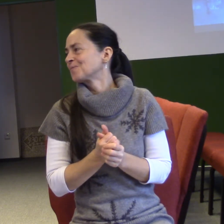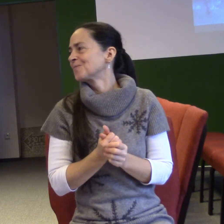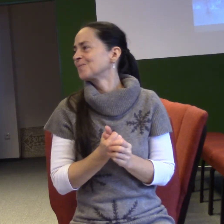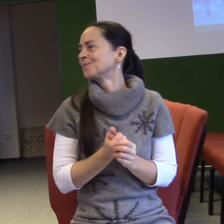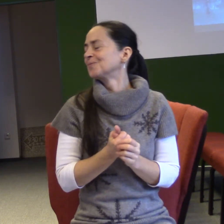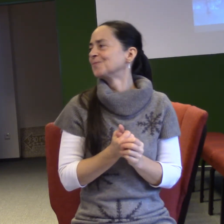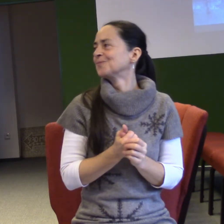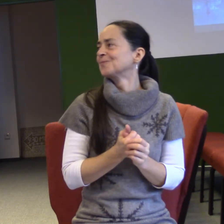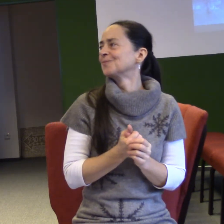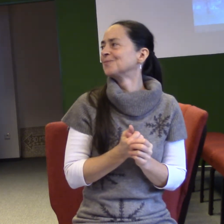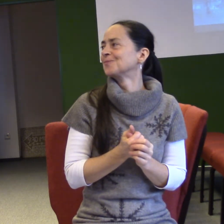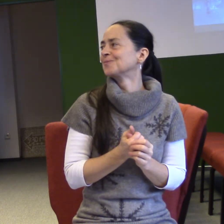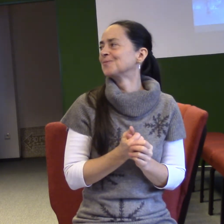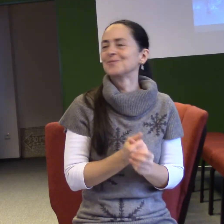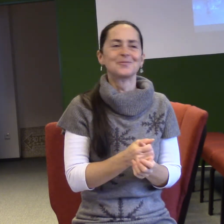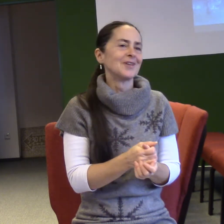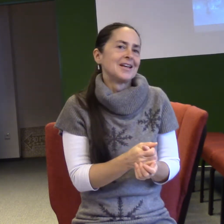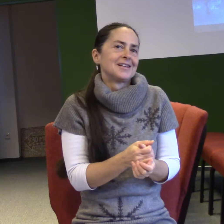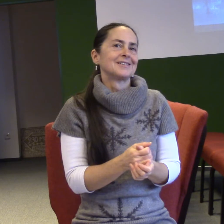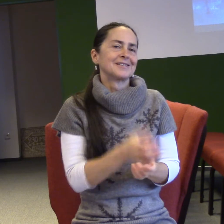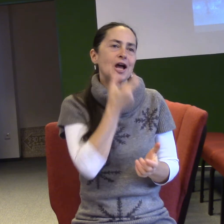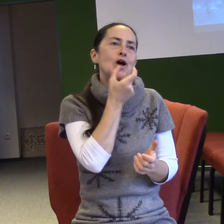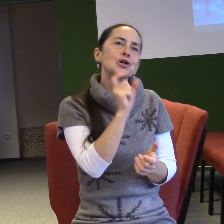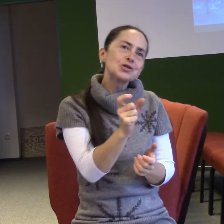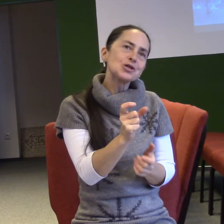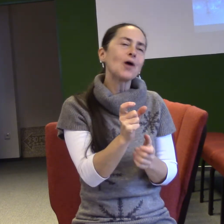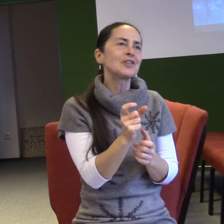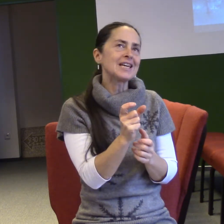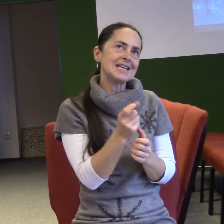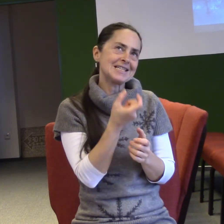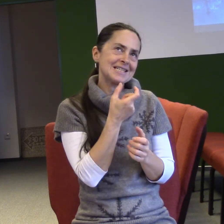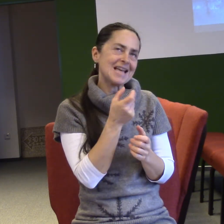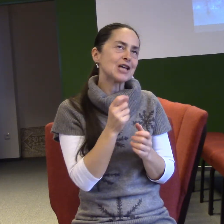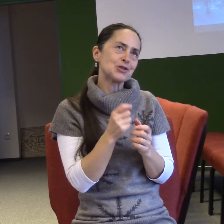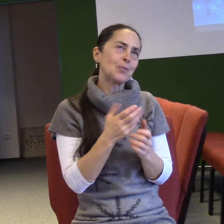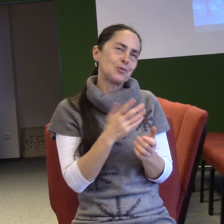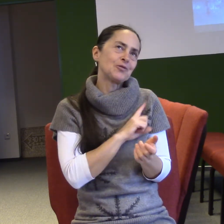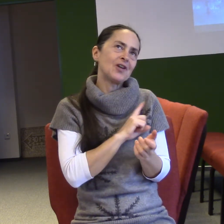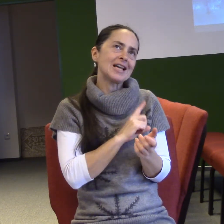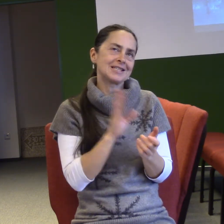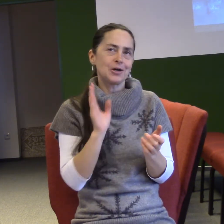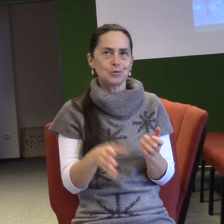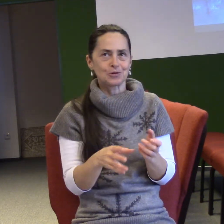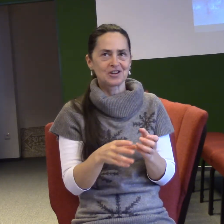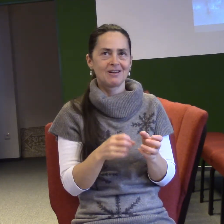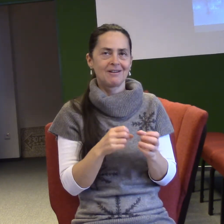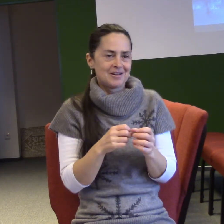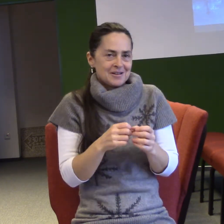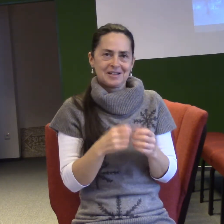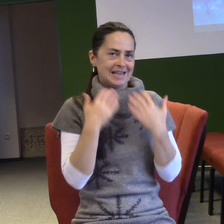A svoji slovní zásobu jsem vyčerpal. Ano, já mám mnohem menší slovní zásobu, než ty tohle. Proto jí jenom kážu a ty